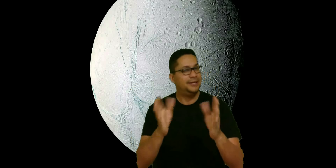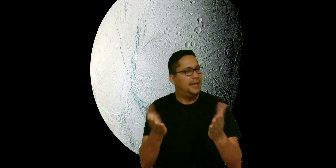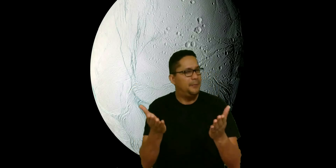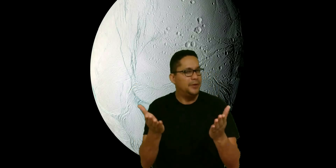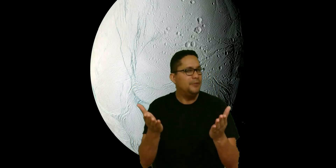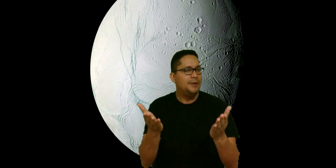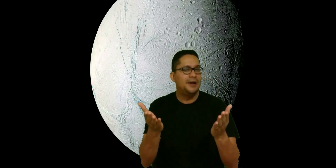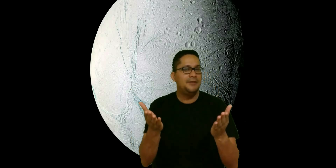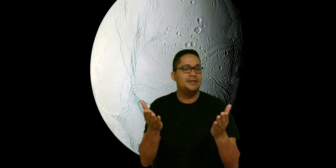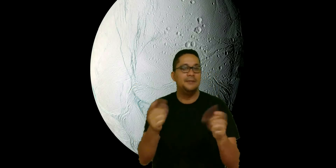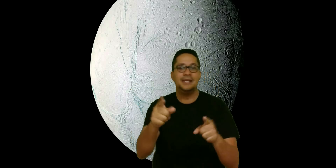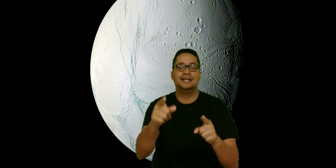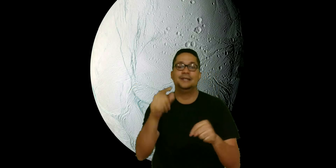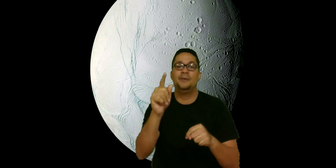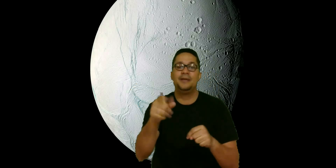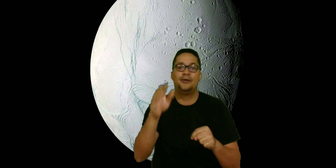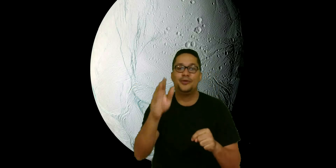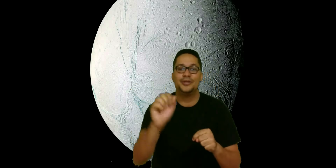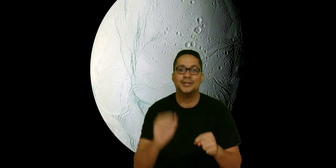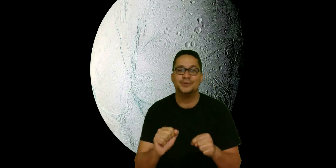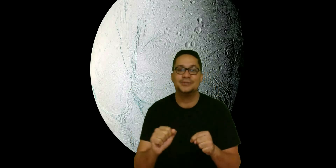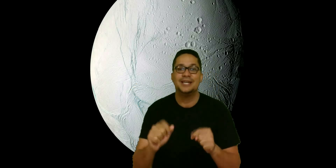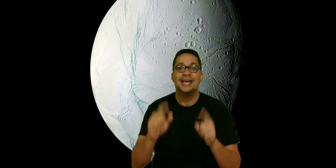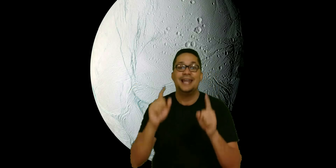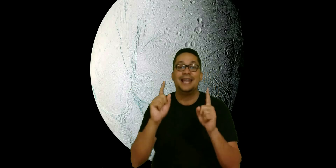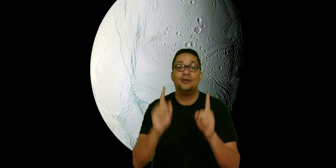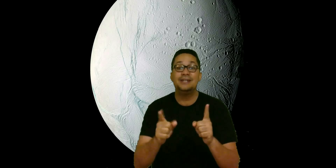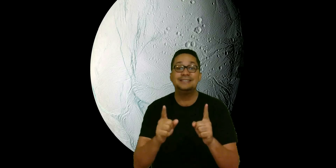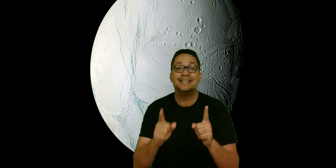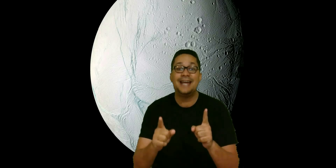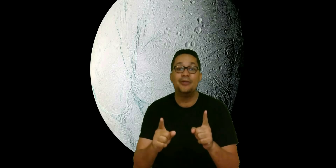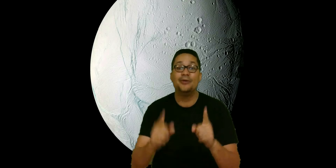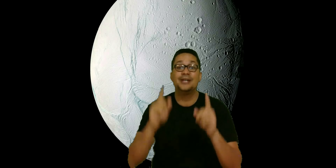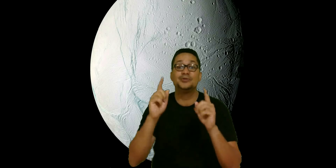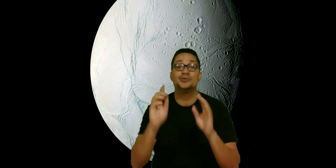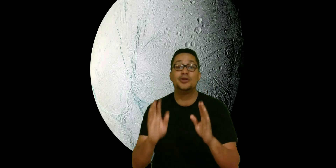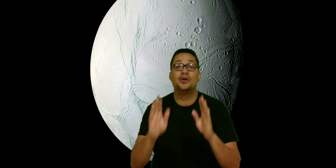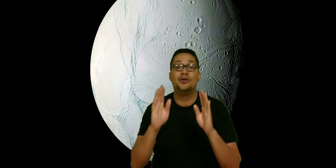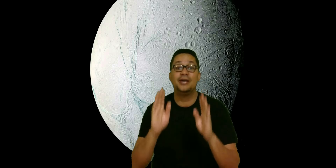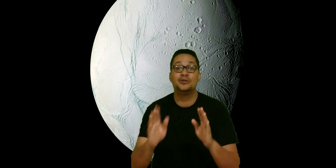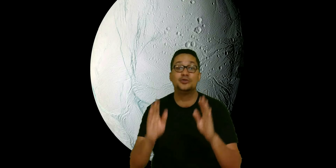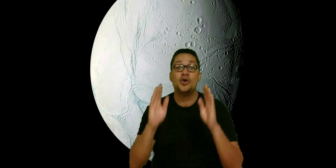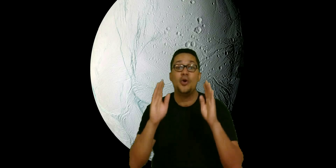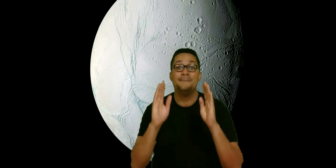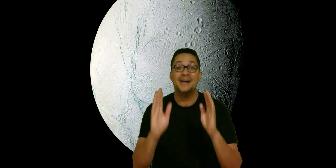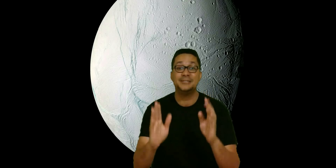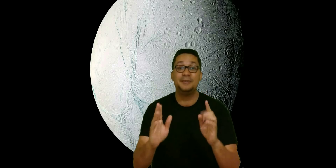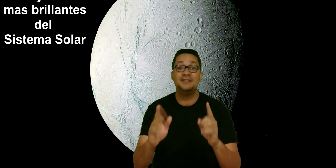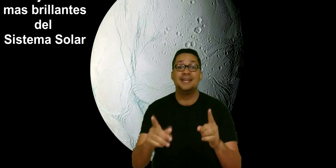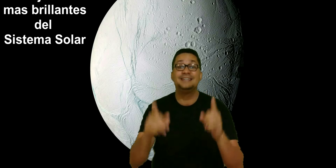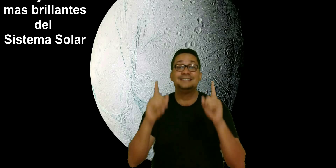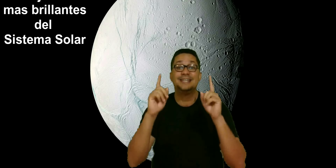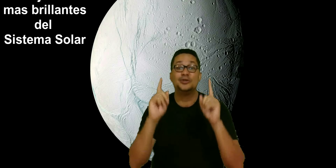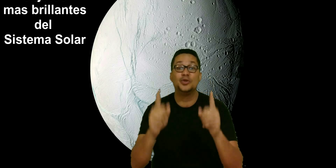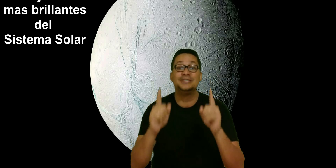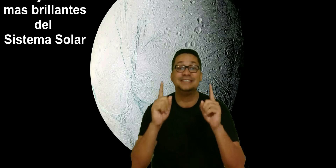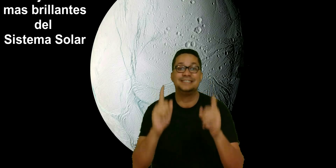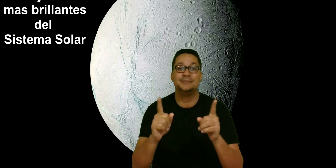¿Por qué es una maravilla? Mira, te voy a explicar unos datos. La luna Encelado es uno de los objetos más brillantes de todo el sistema